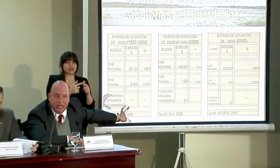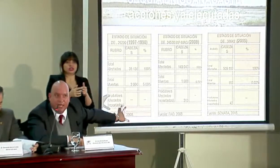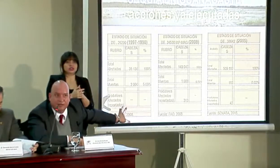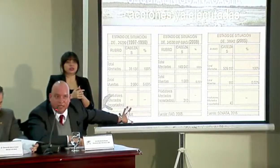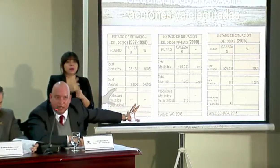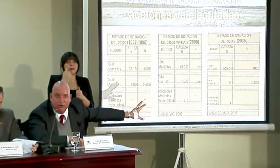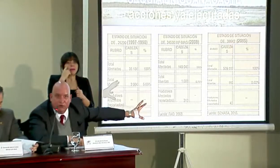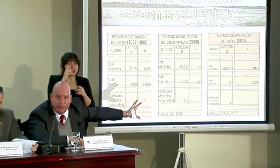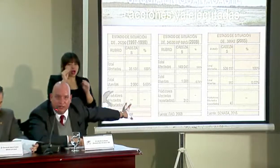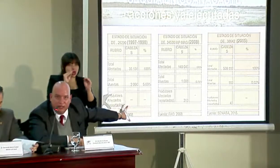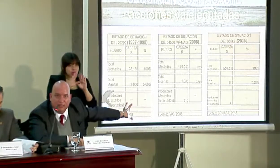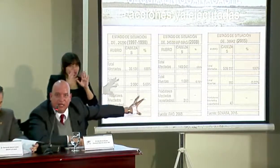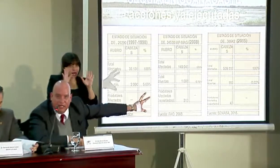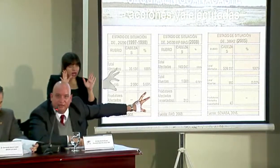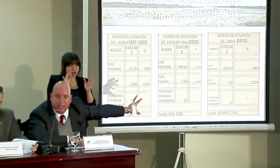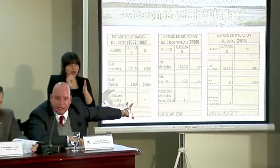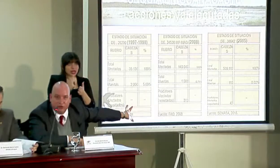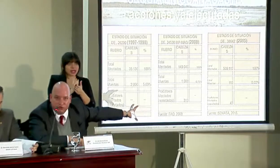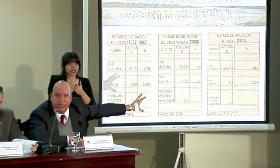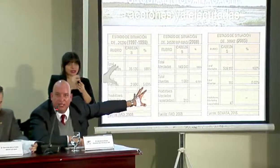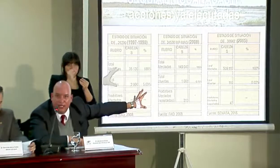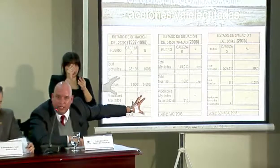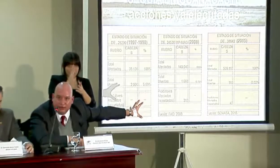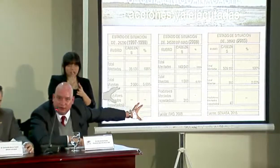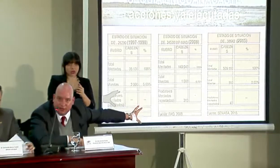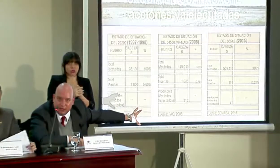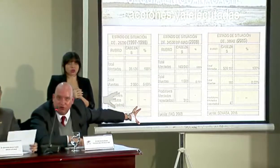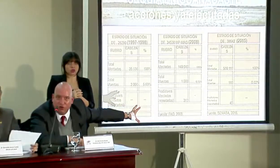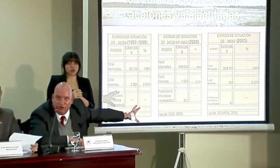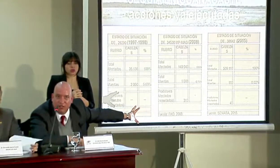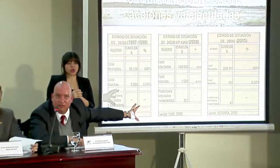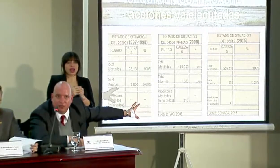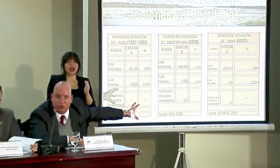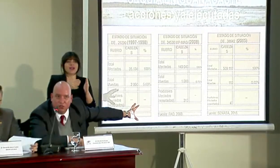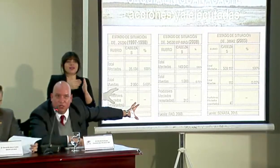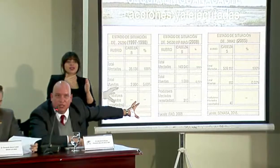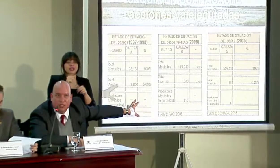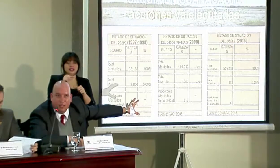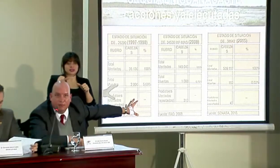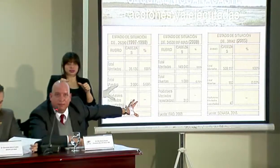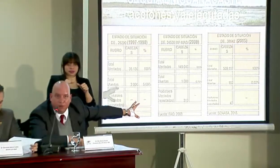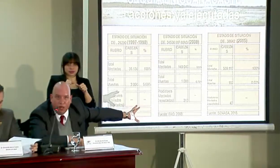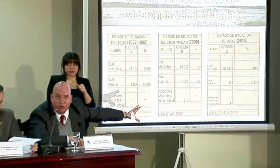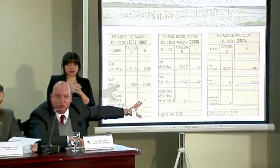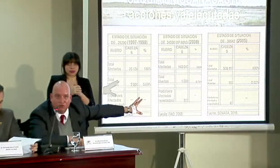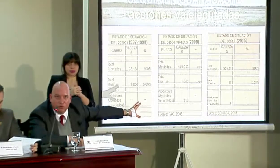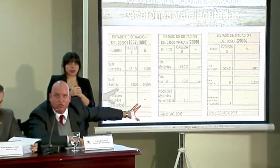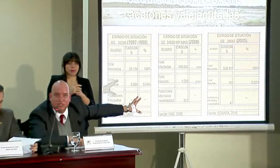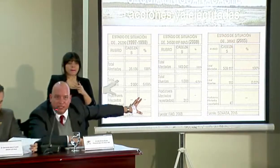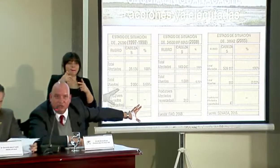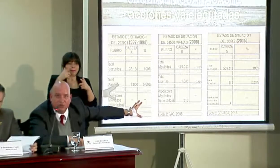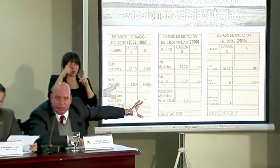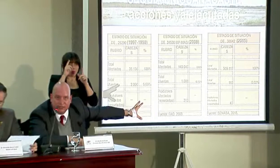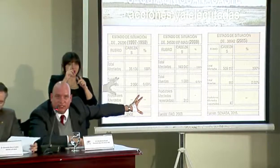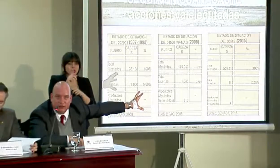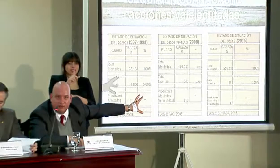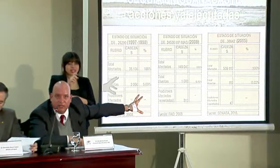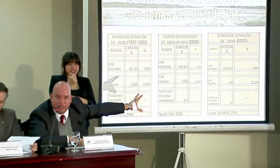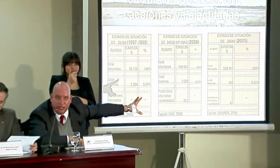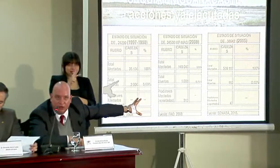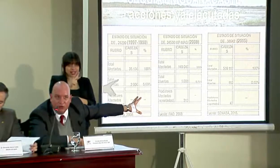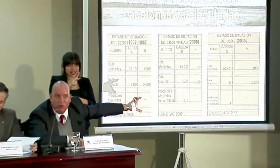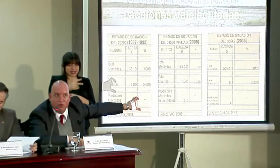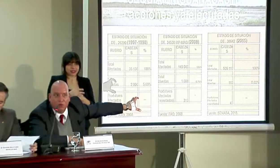para dejarles claro ese dato, las afectaciones en el sector pecuario son de 113